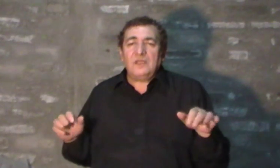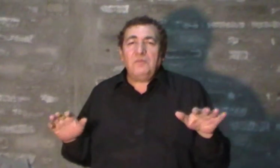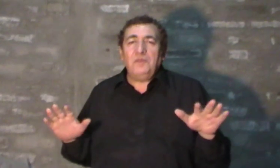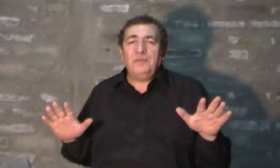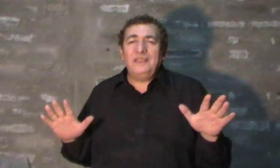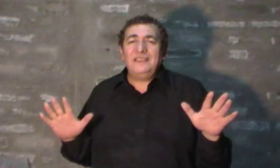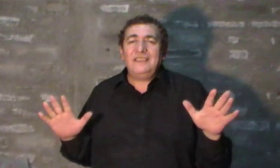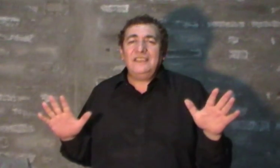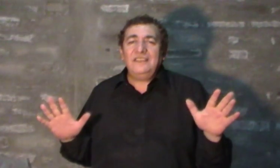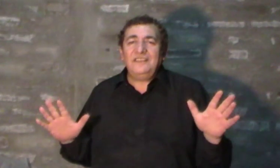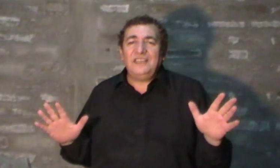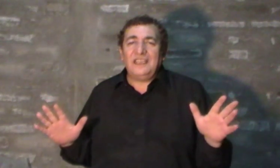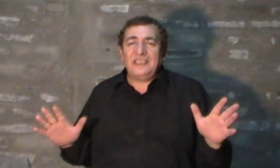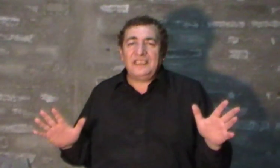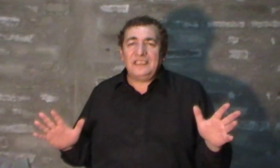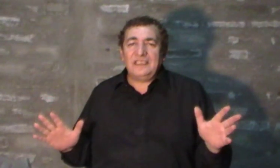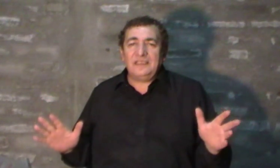Mi mente se aquieta.